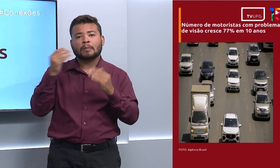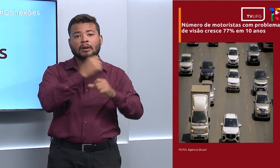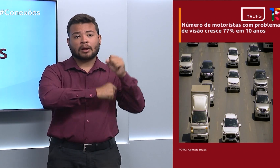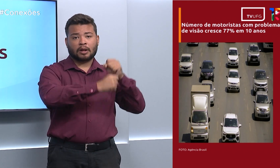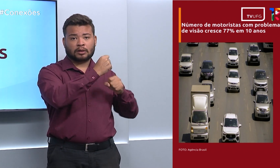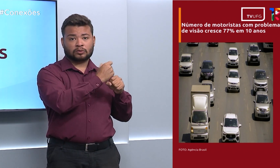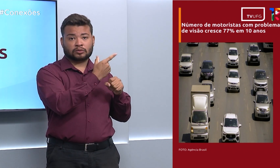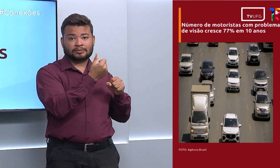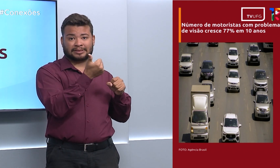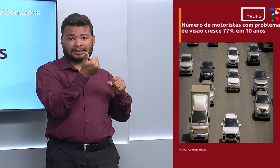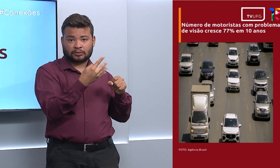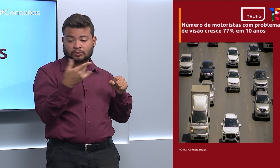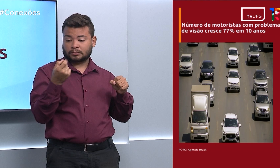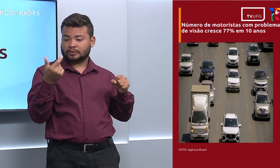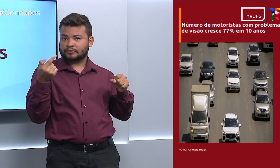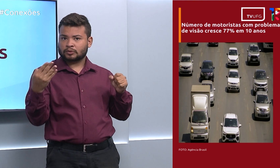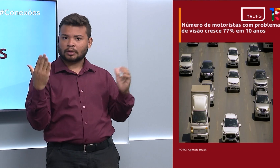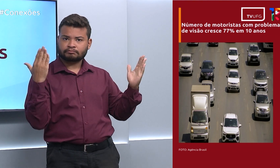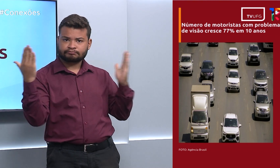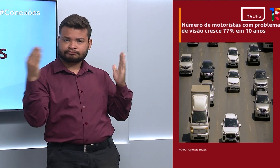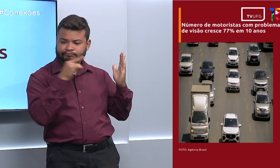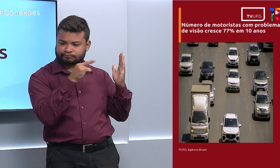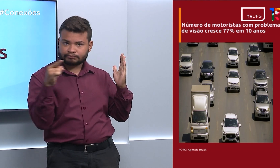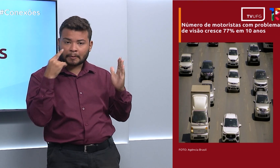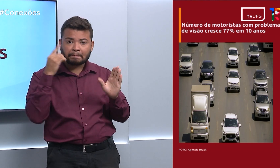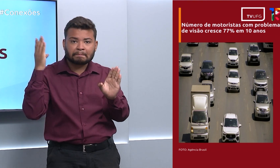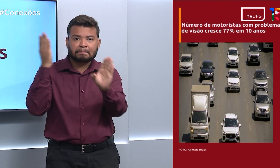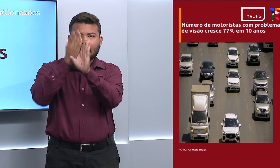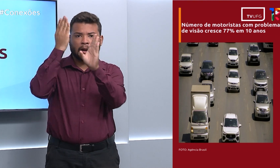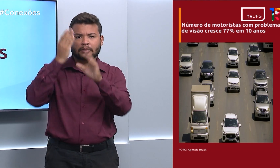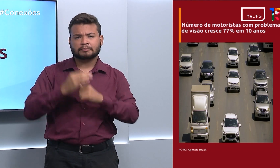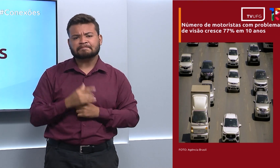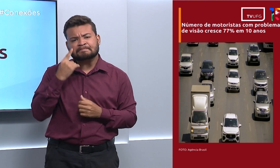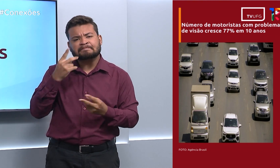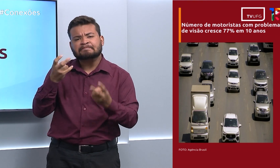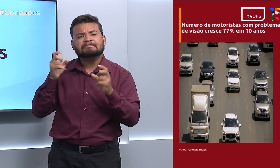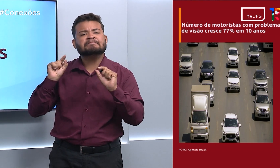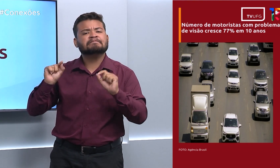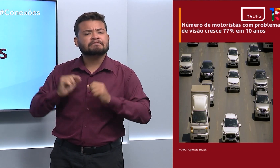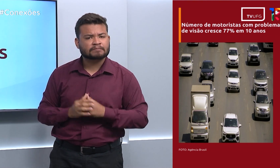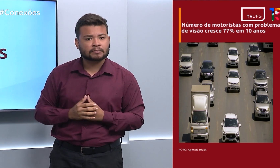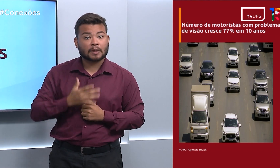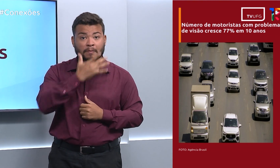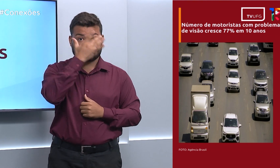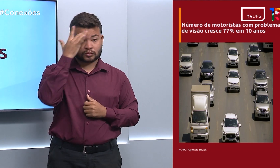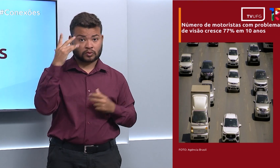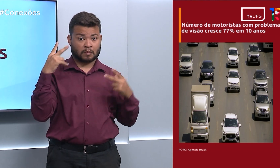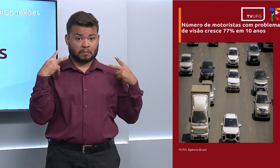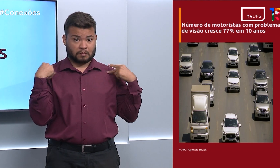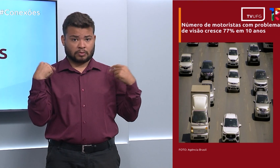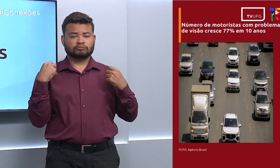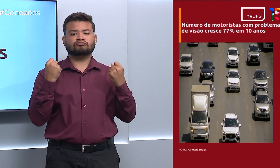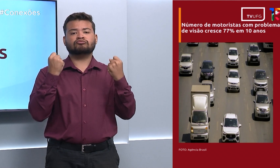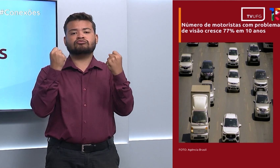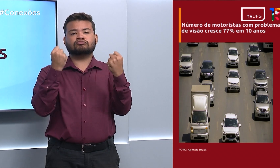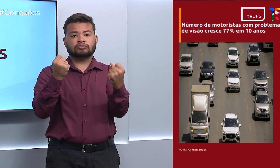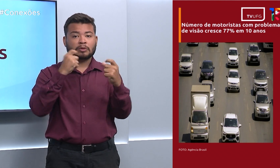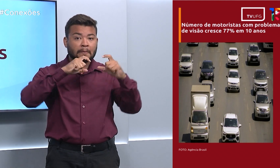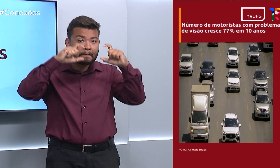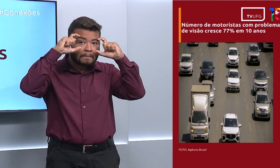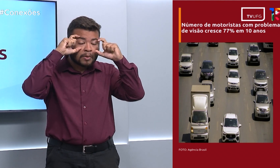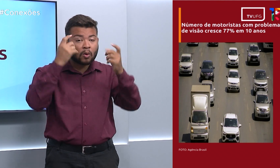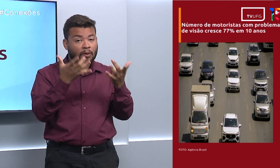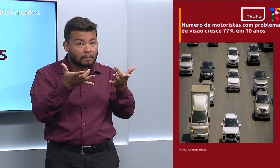2024. Eles perceberam que a quantidade de motoristas que precisa de óculos ou lente de